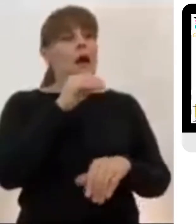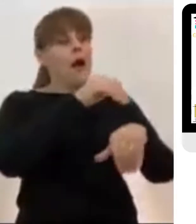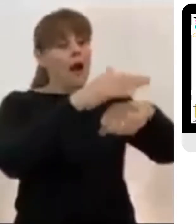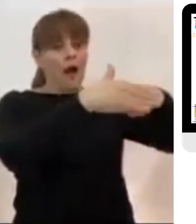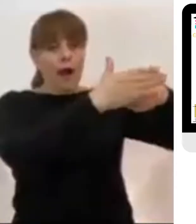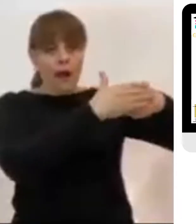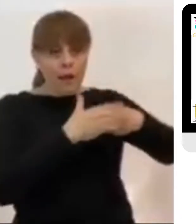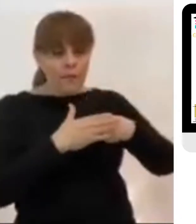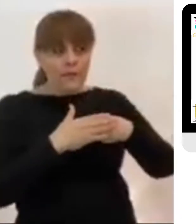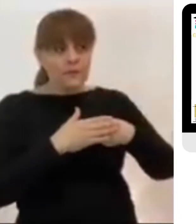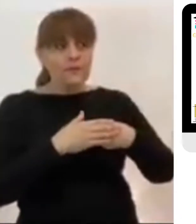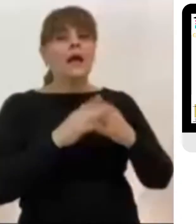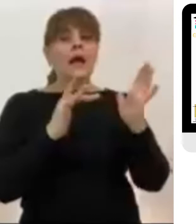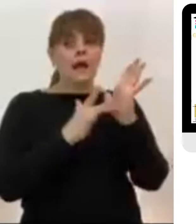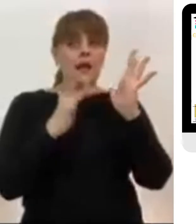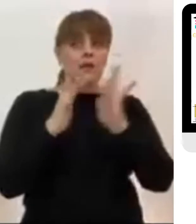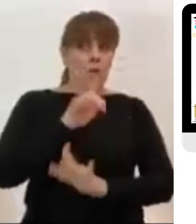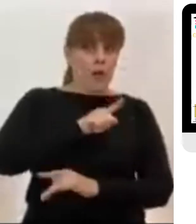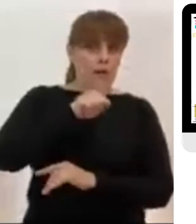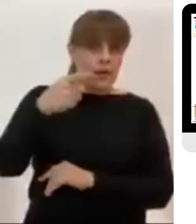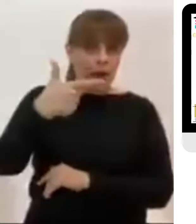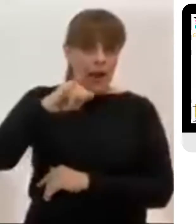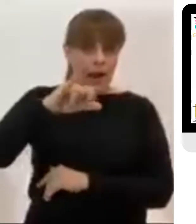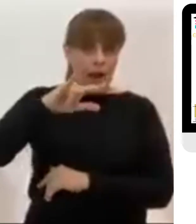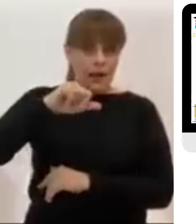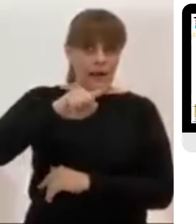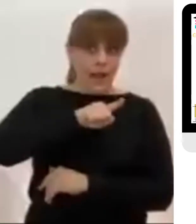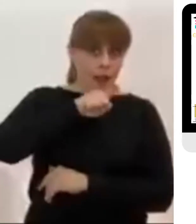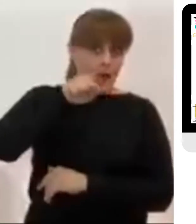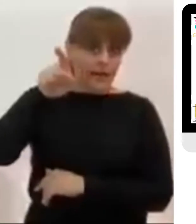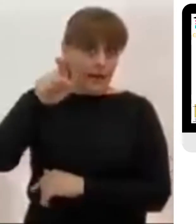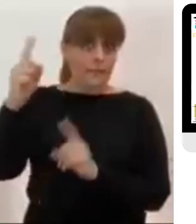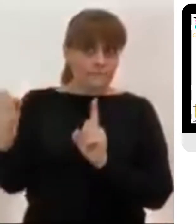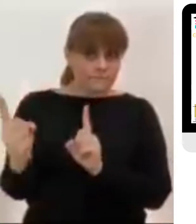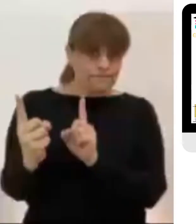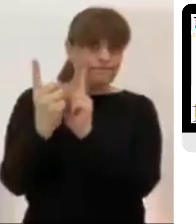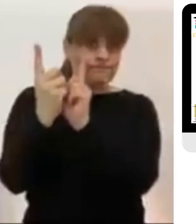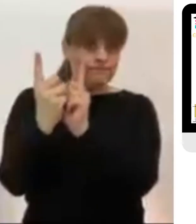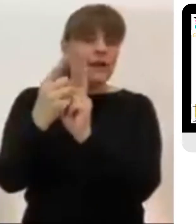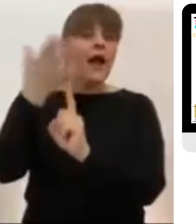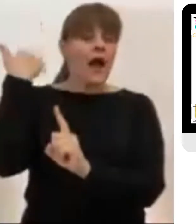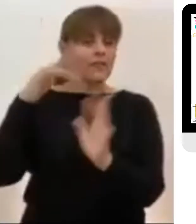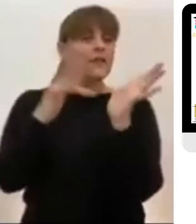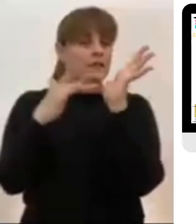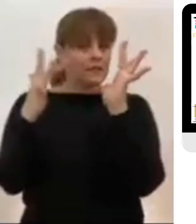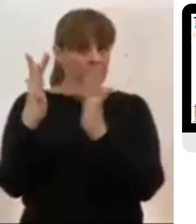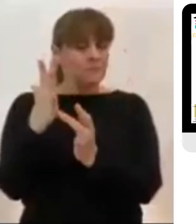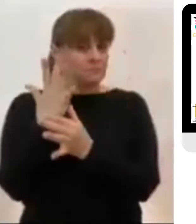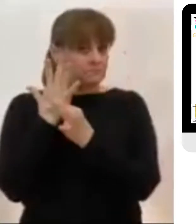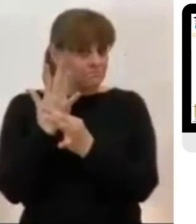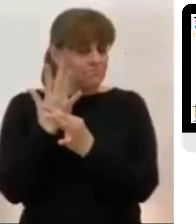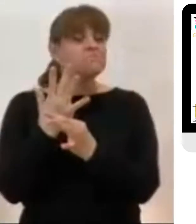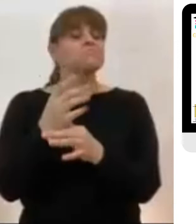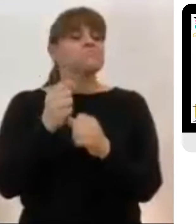Él irá delante de ustedes a Galilea Allá lo verán como él les dijo